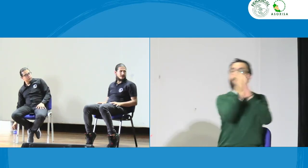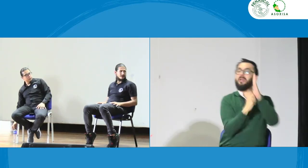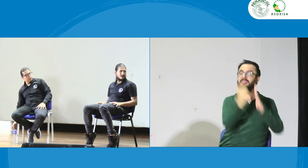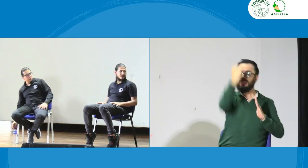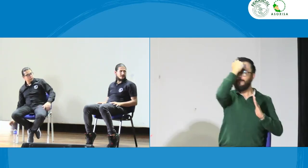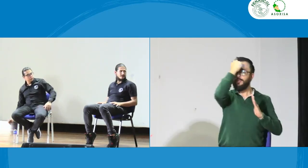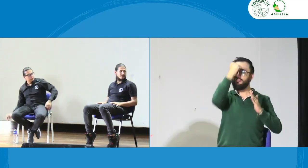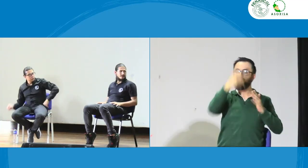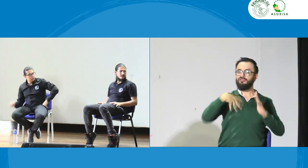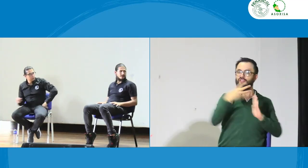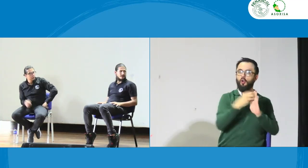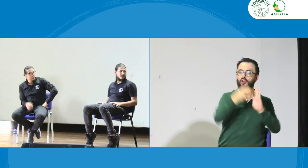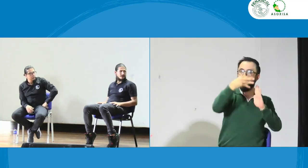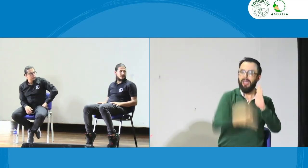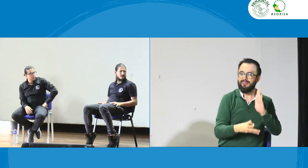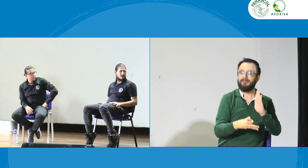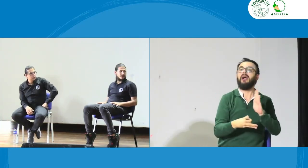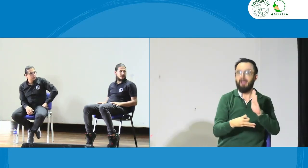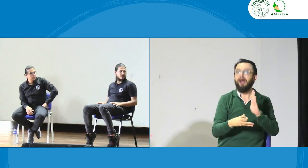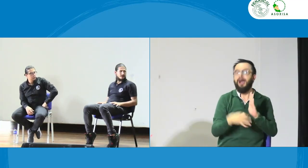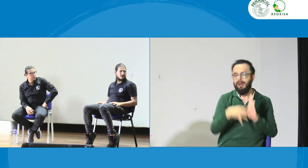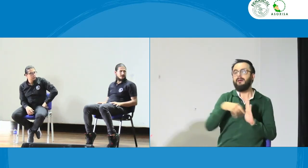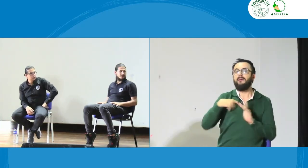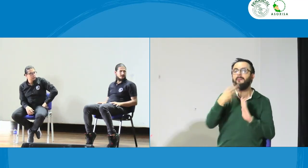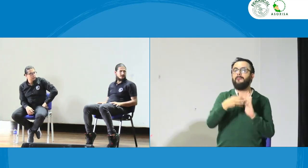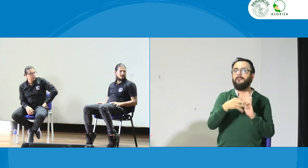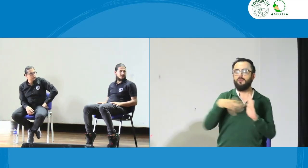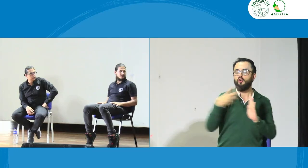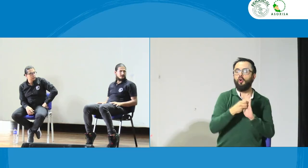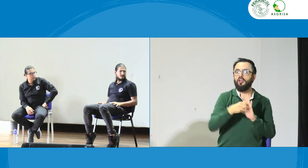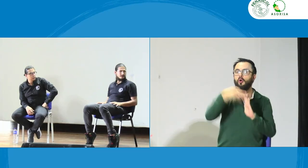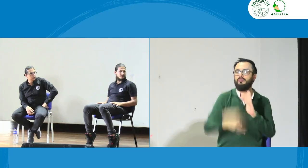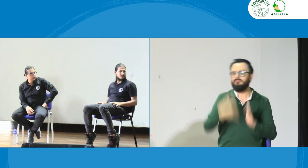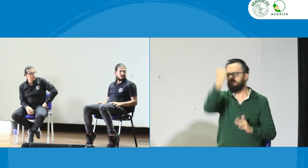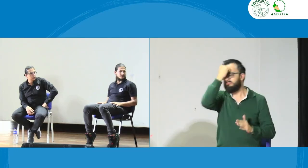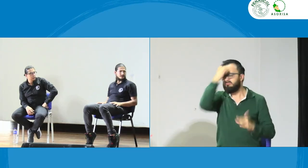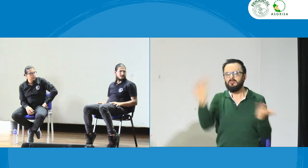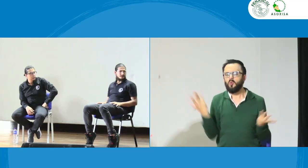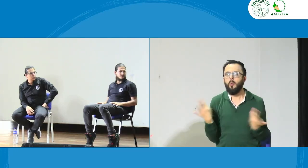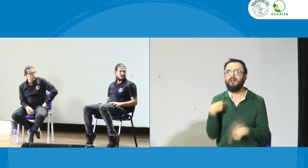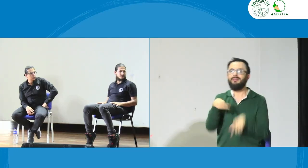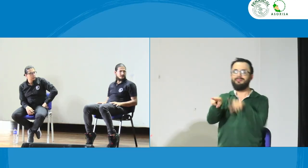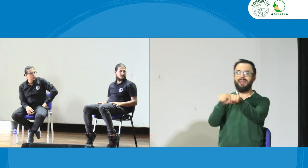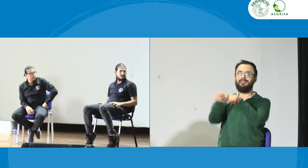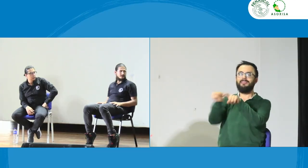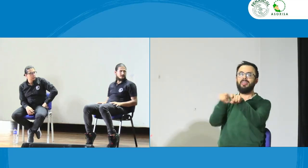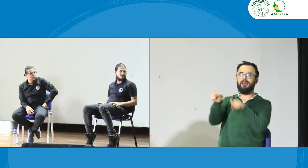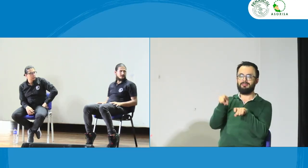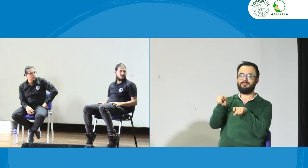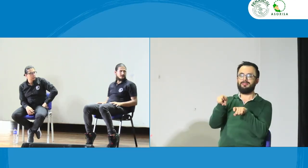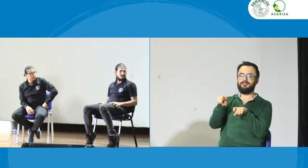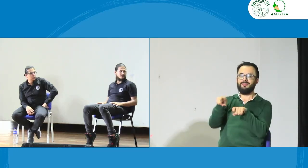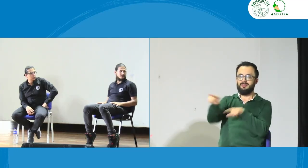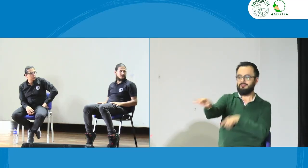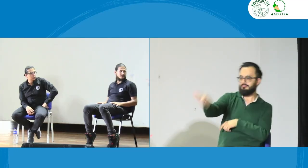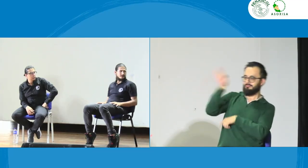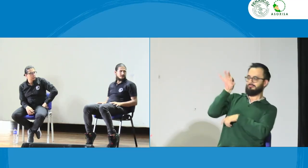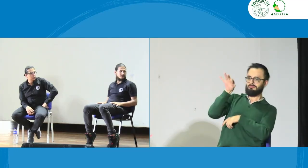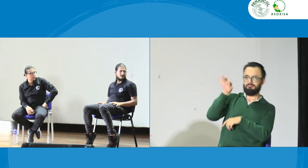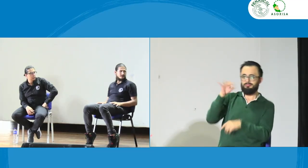veces se están preguntando las señas que allí se tienen como muy bien lo mencionaba Joaquín se habla del código de ética y ese código de